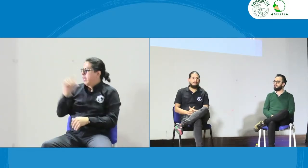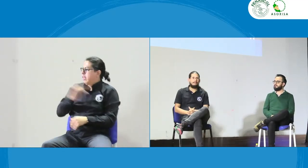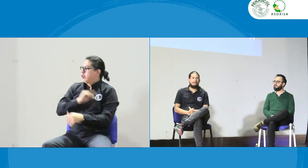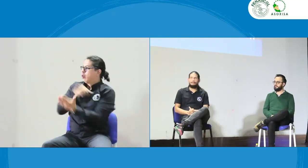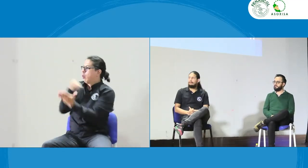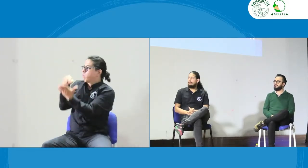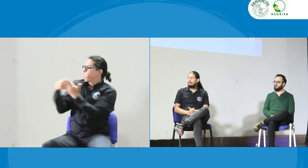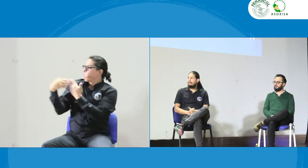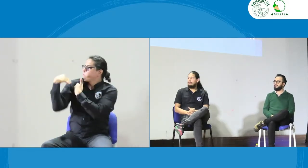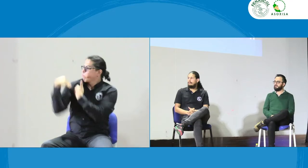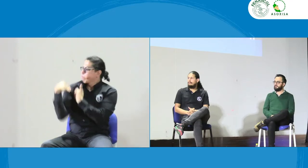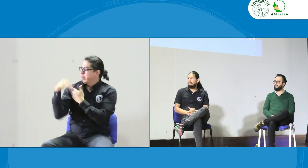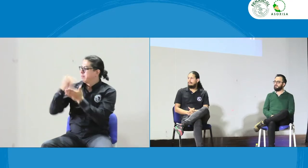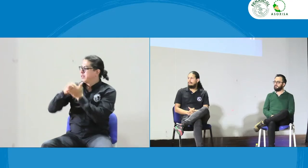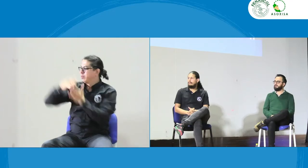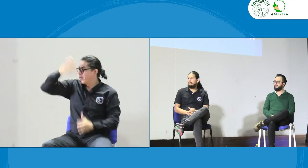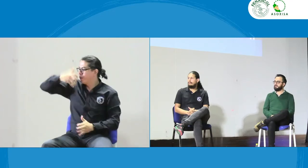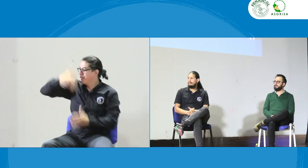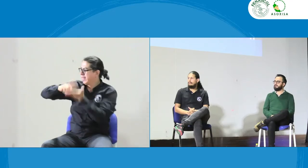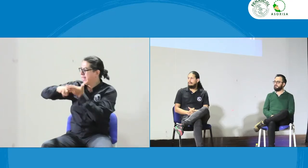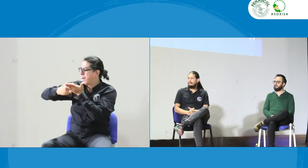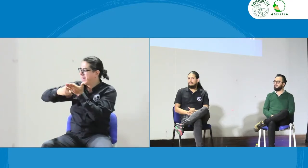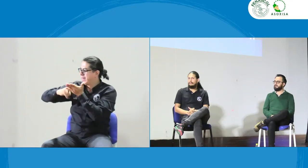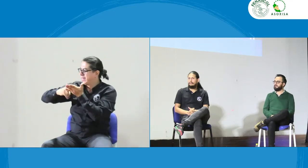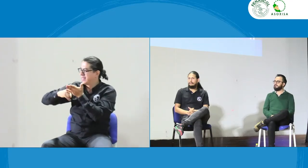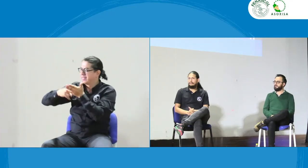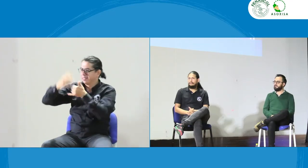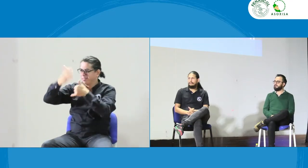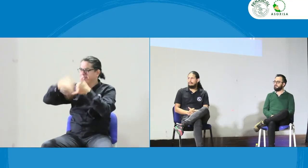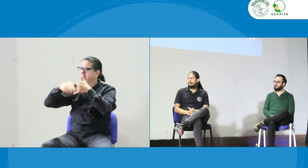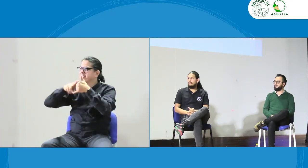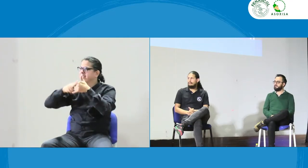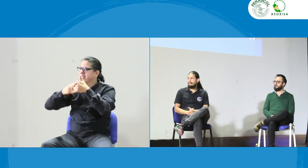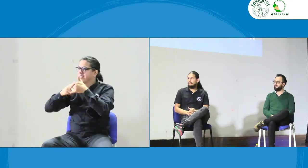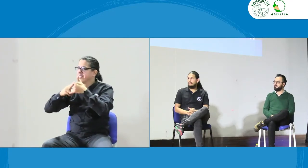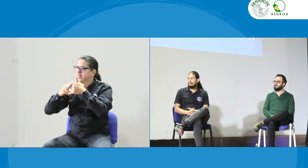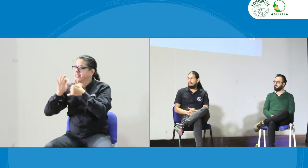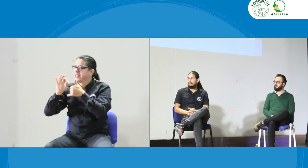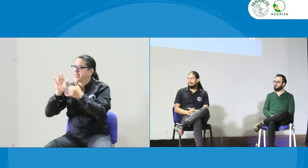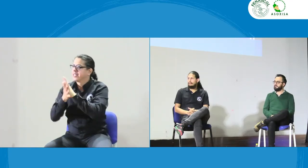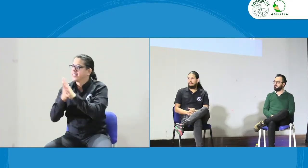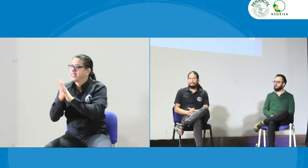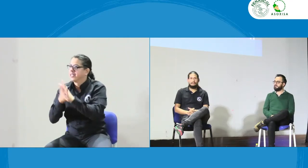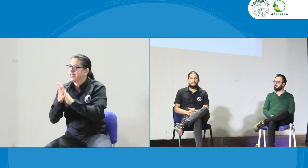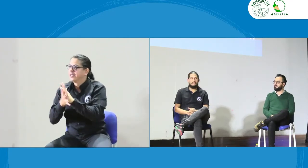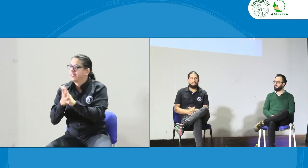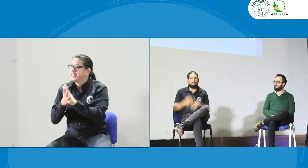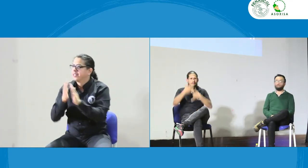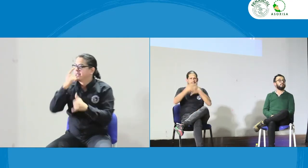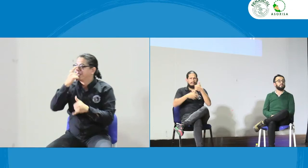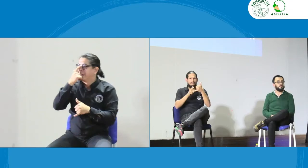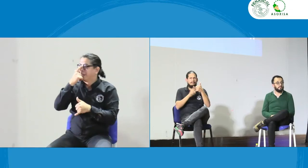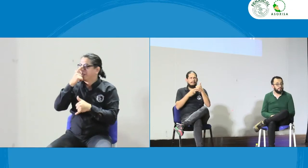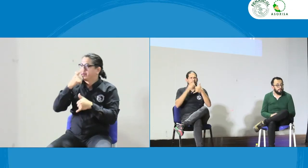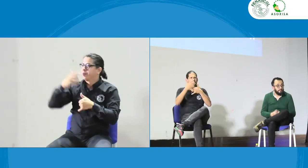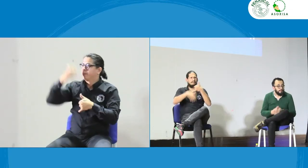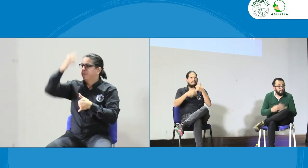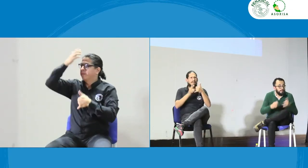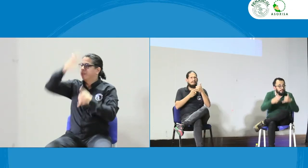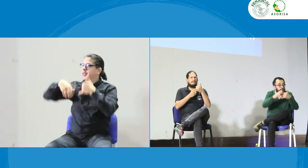importante reunirnos con el INSOR porque el INSOR es el responsable de la NILSE de la evaluación de intérpretes si esa es